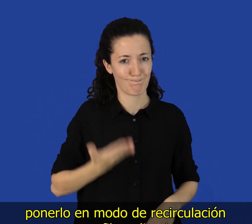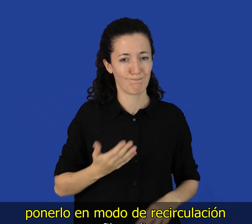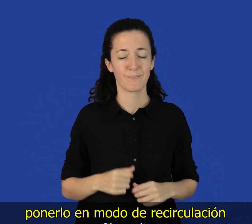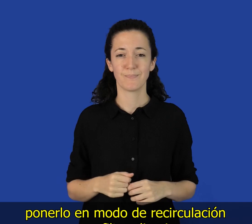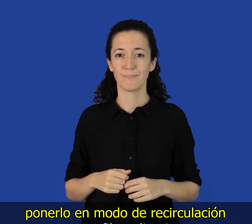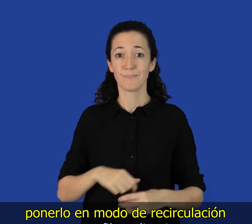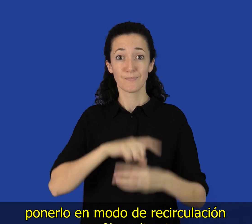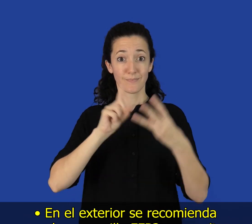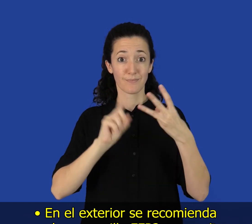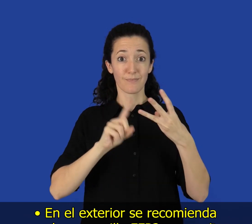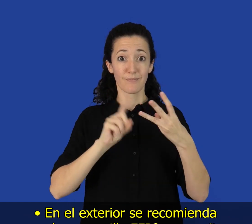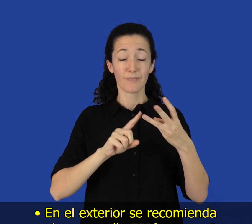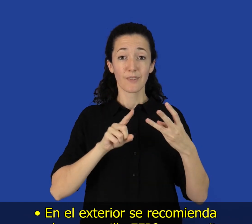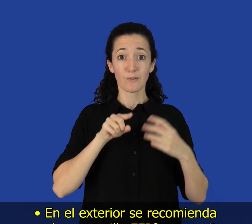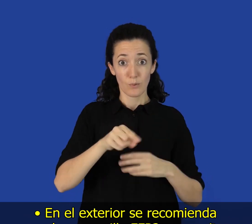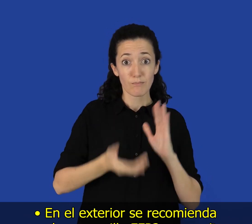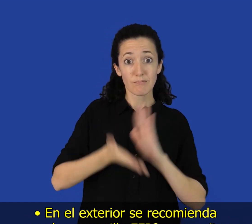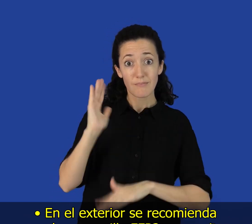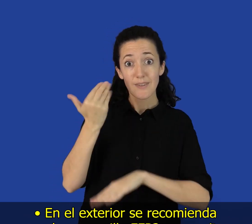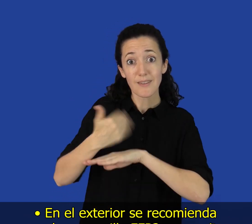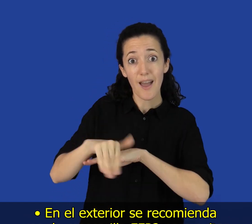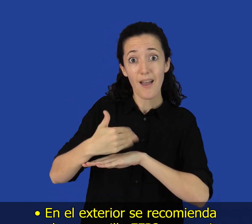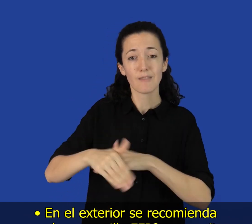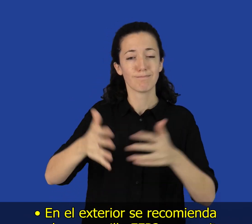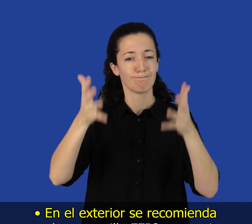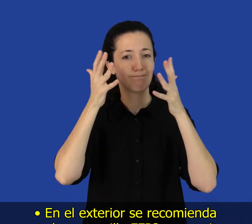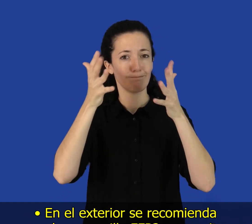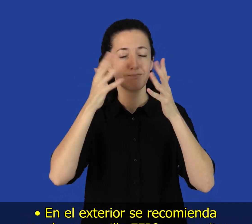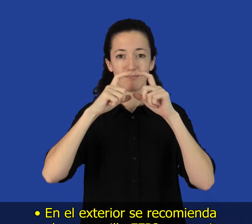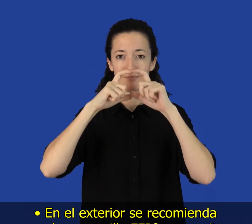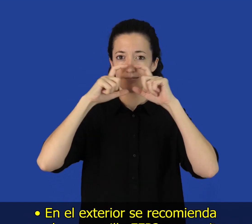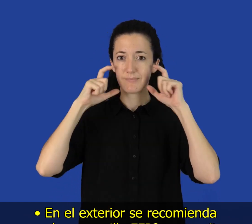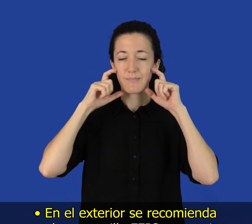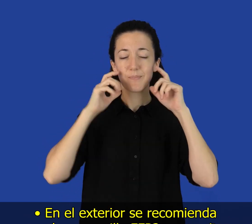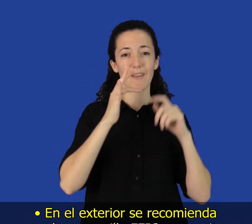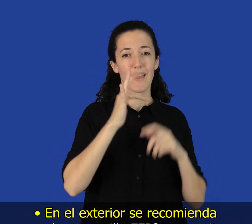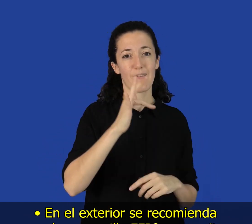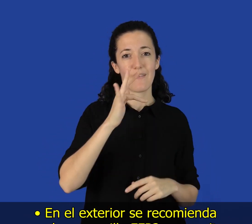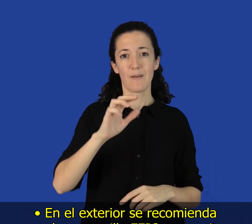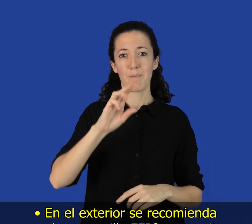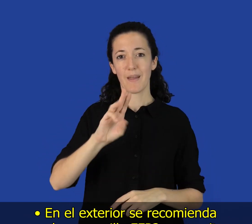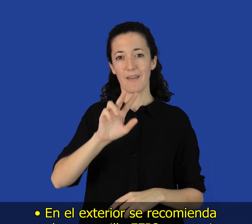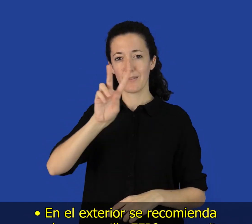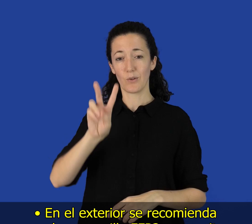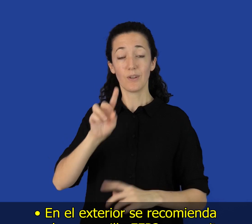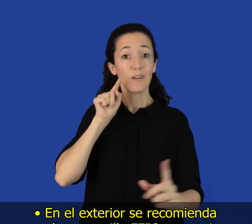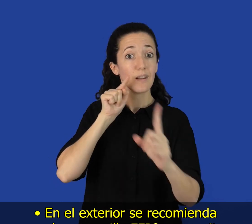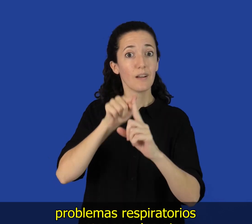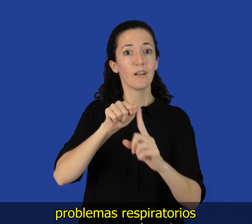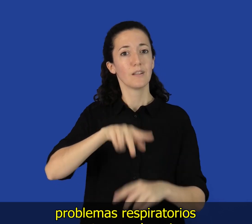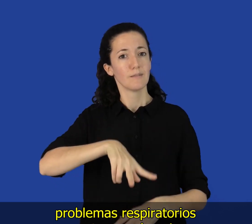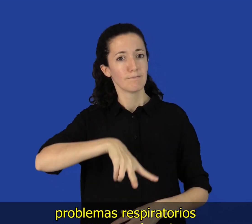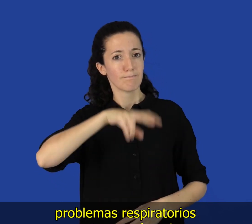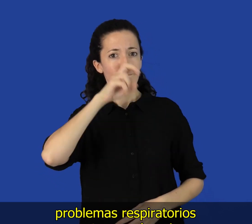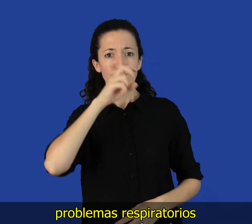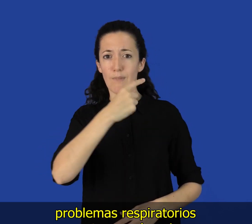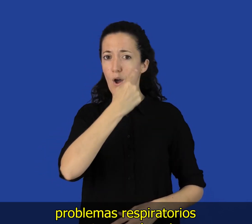En el exterior, se recomienda uso de mascarilla FFP2 para evitar problemas respiratorios y